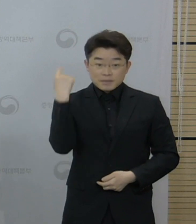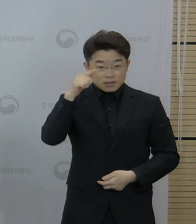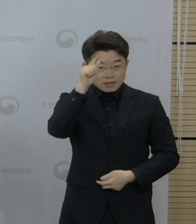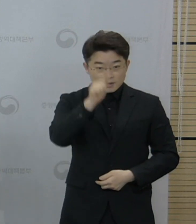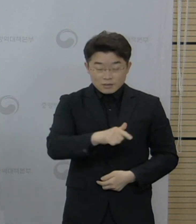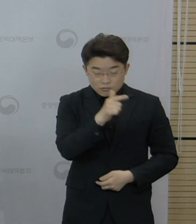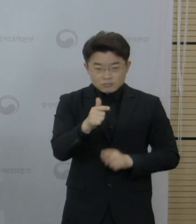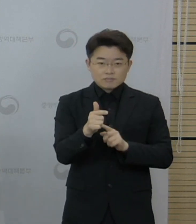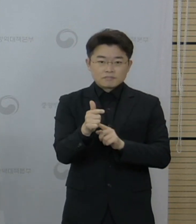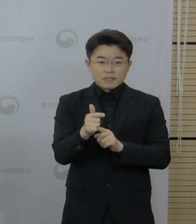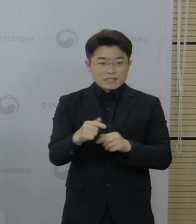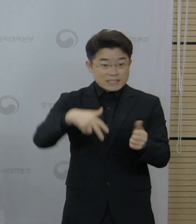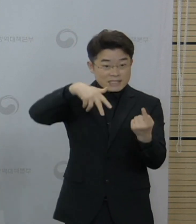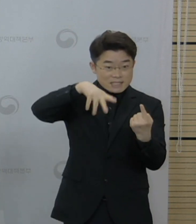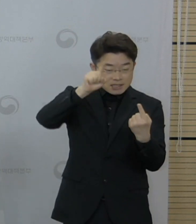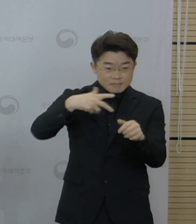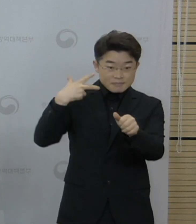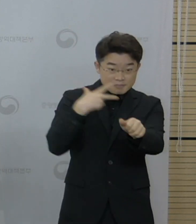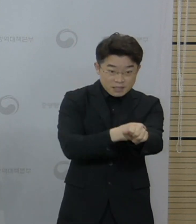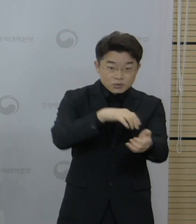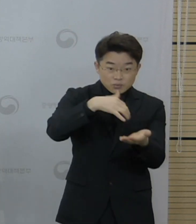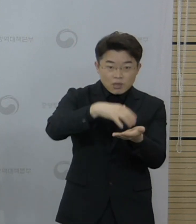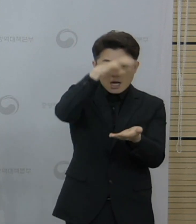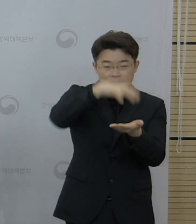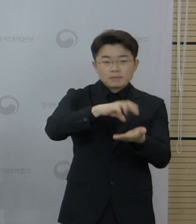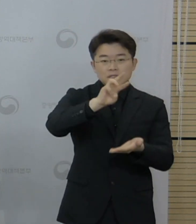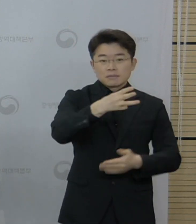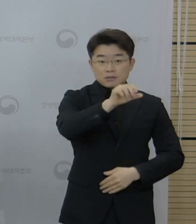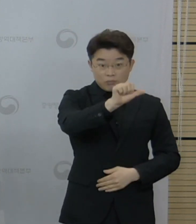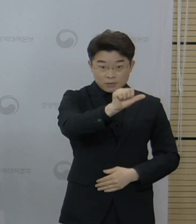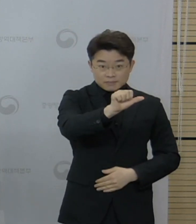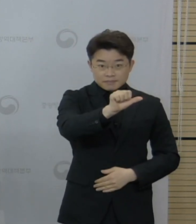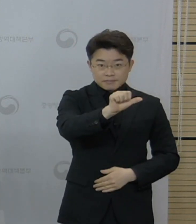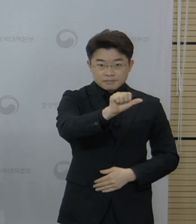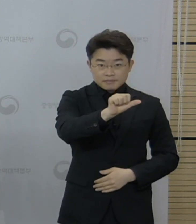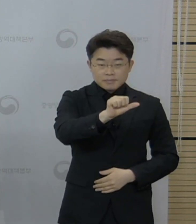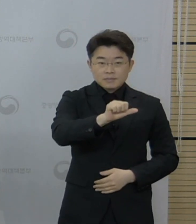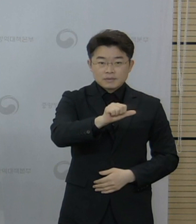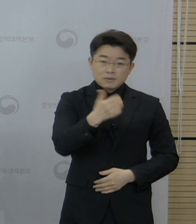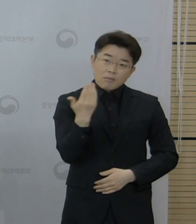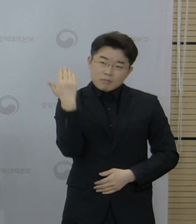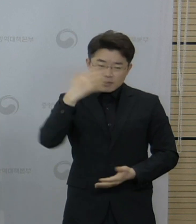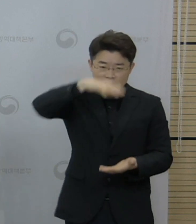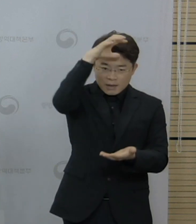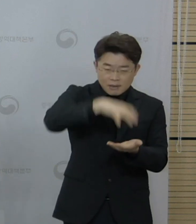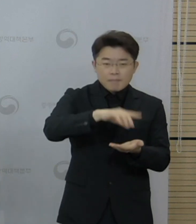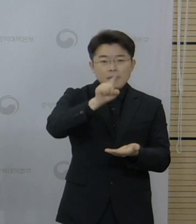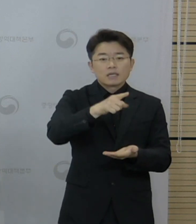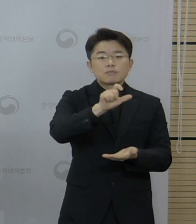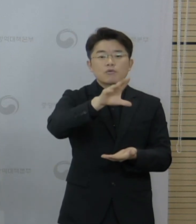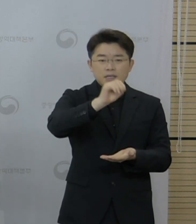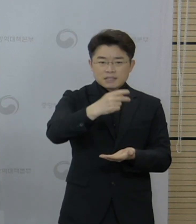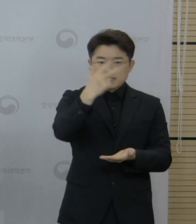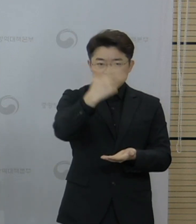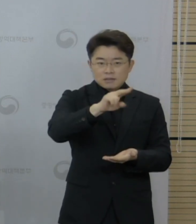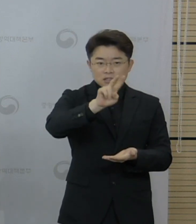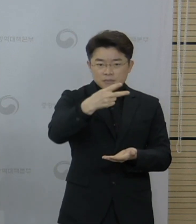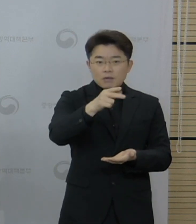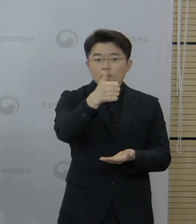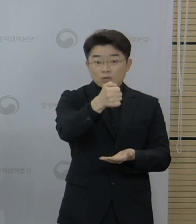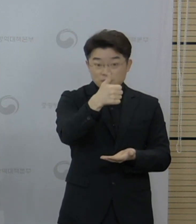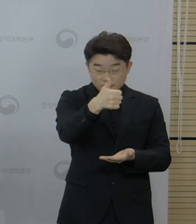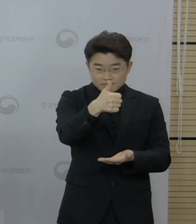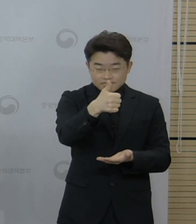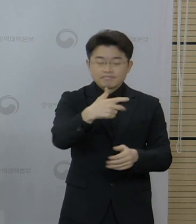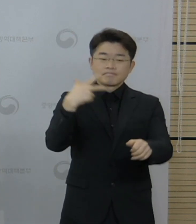신규 1차 접종자는 305명으로 총 115만 7255명이